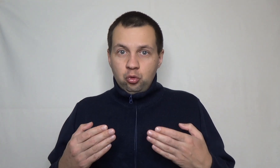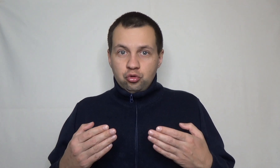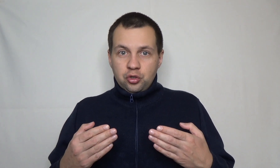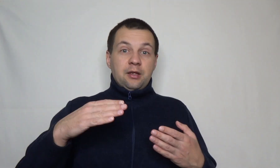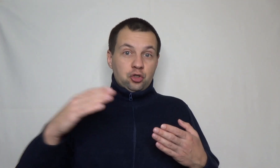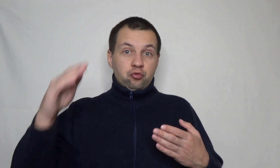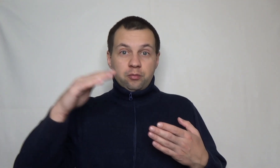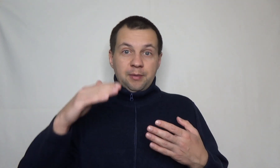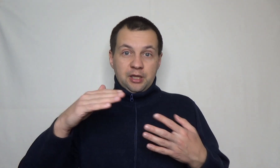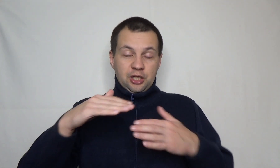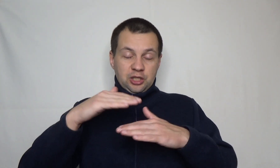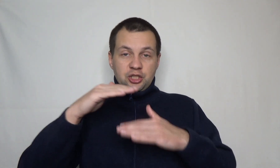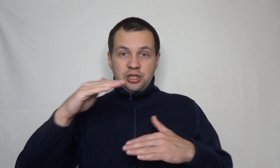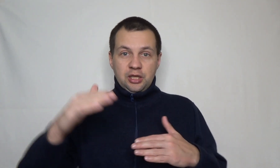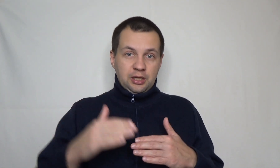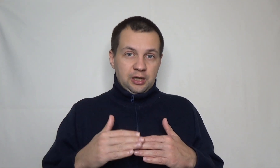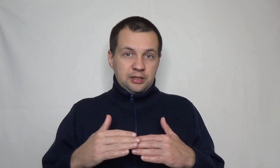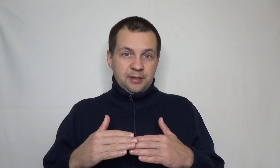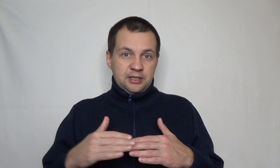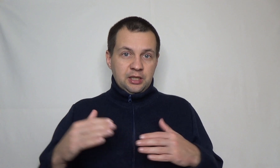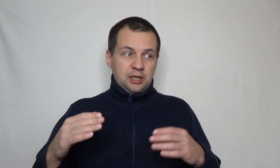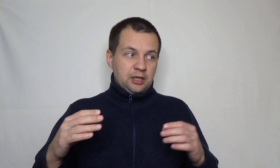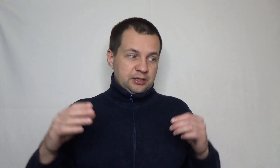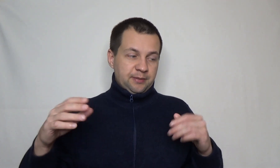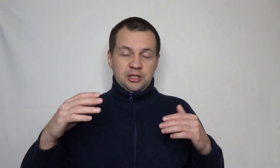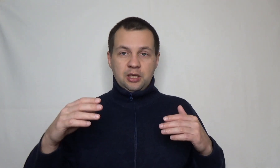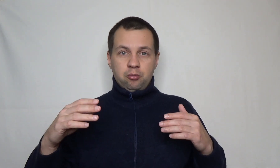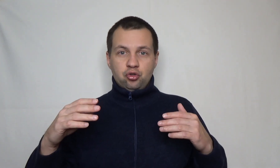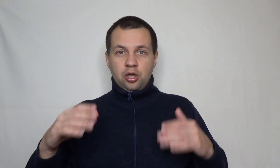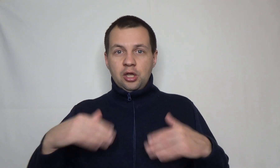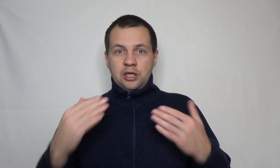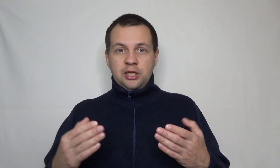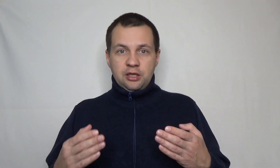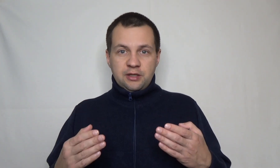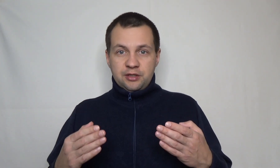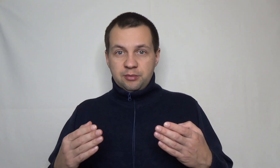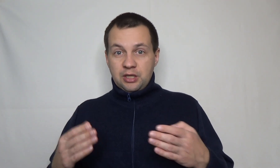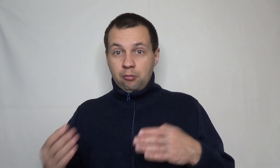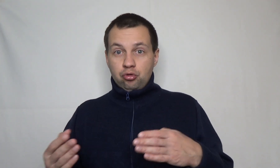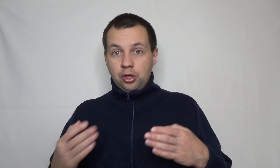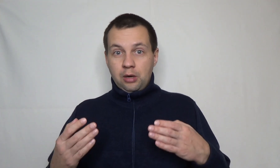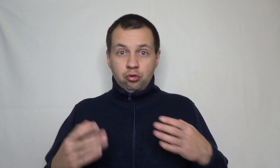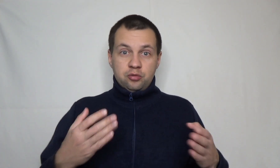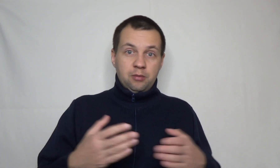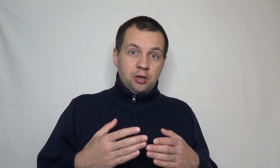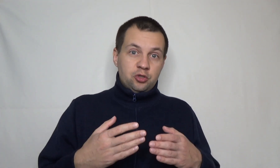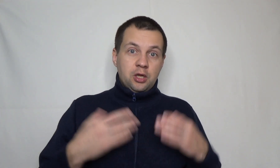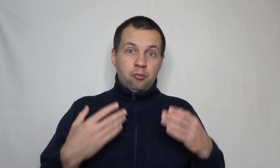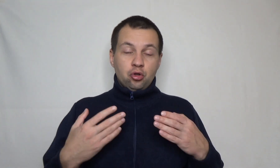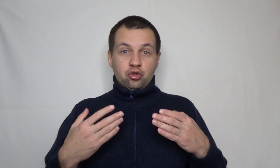будущем. Еще в тот момент я начал ложить деньги на депозит, и когда с депозита я получал деньги, независимо от работы или не работы, с минимальными силами, я понял, что